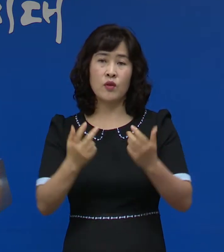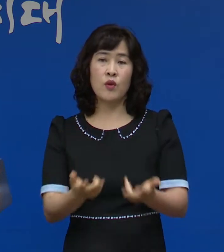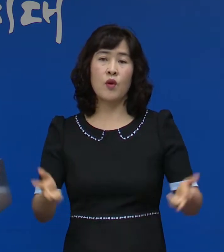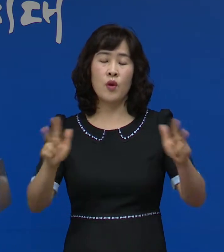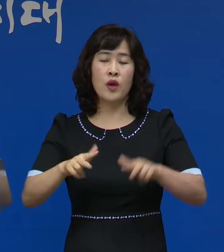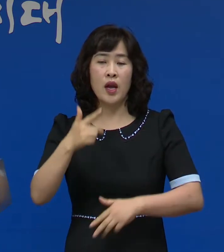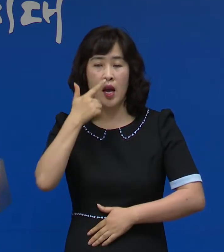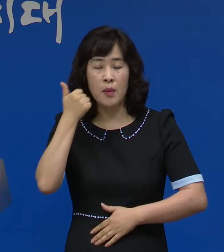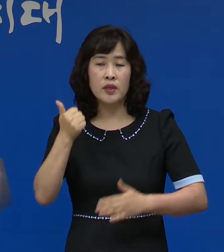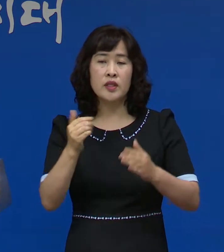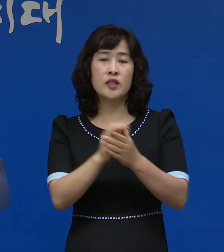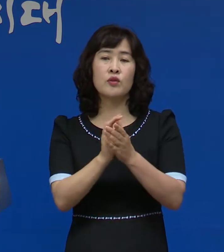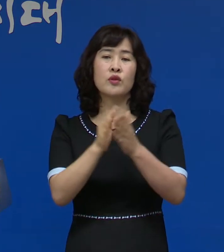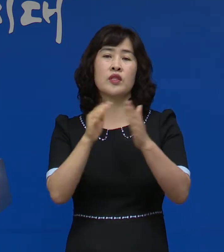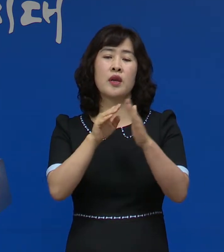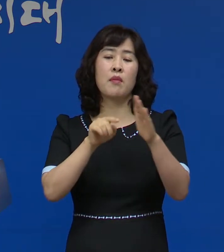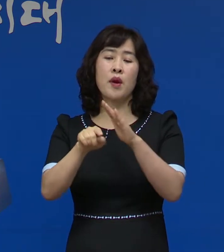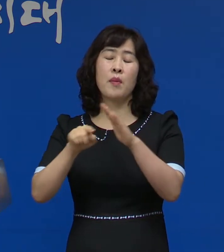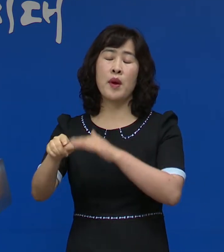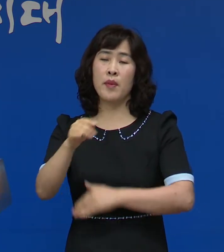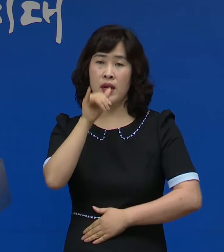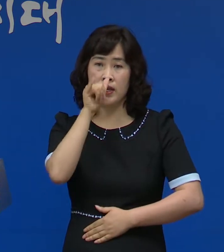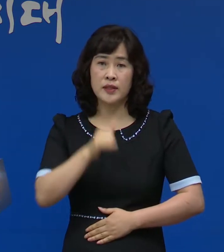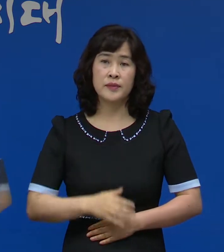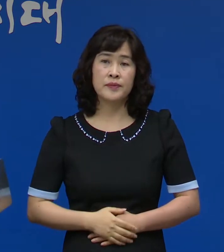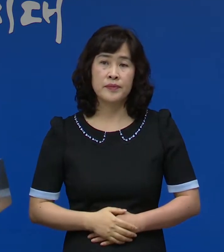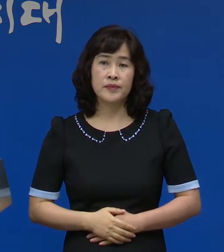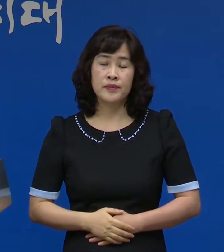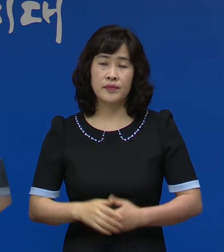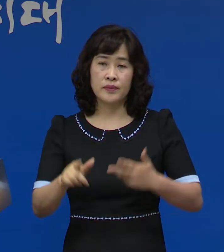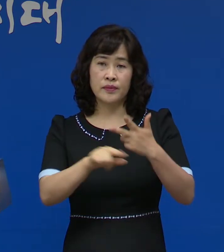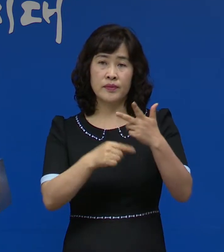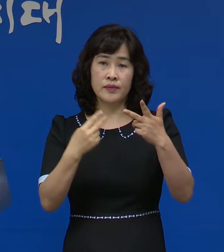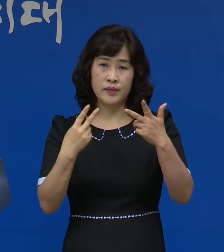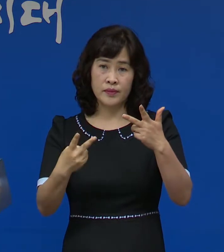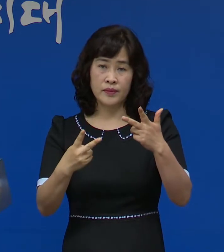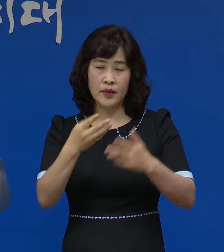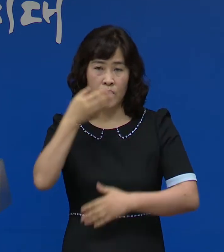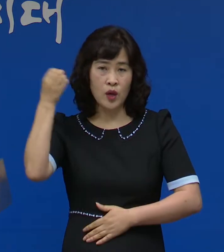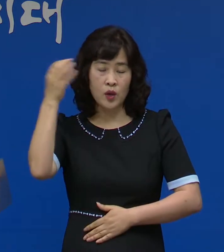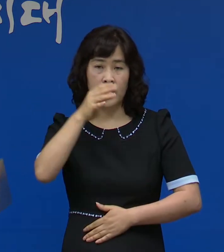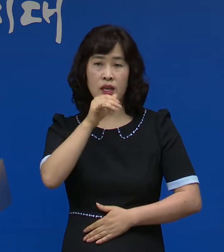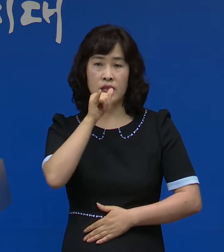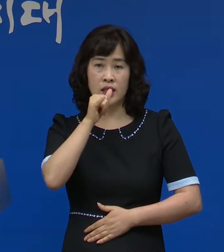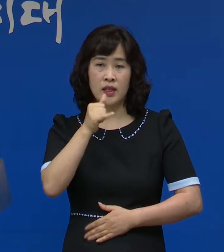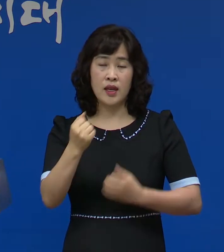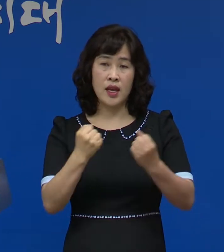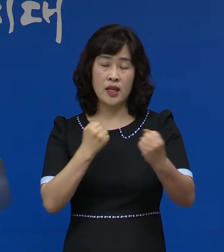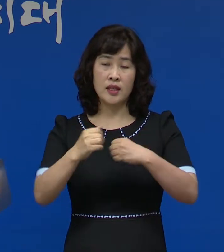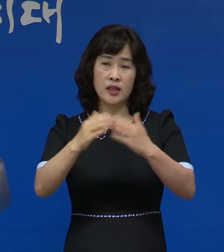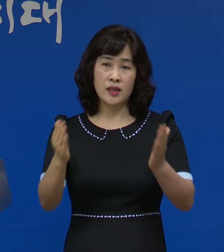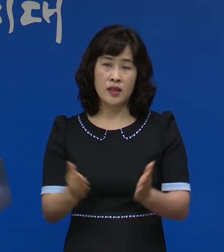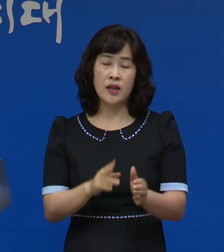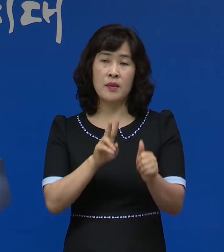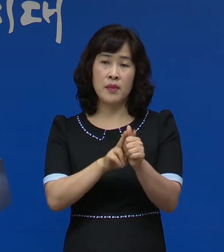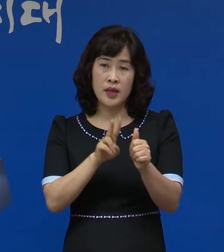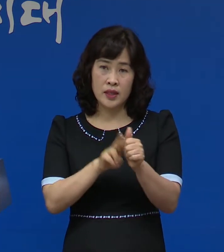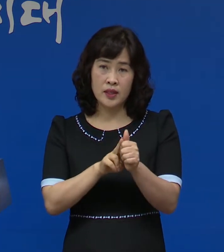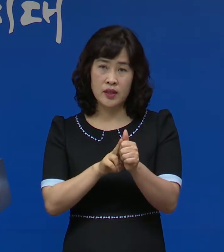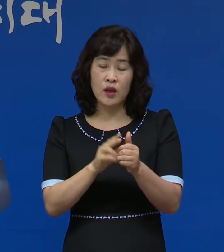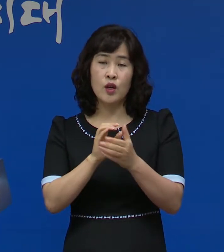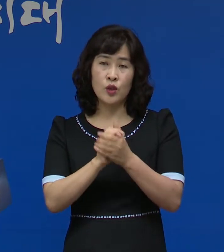아버지 친구댁을 방문하였습니다 이 일에는 연광군 소재 헬스클럽 마트